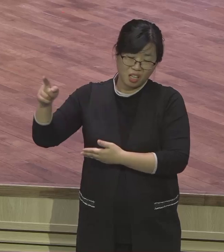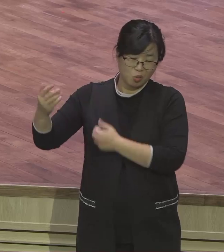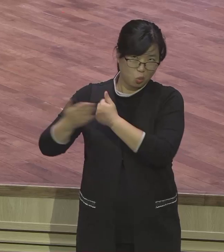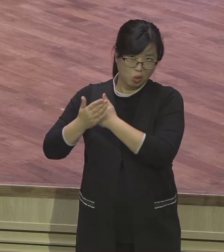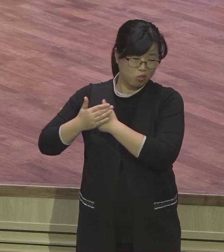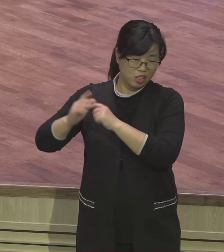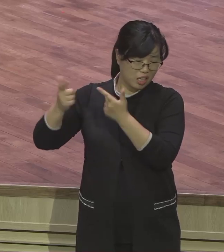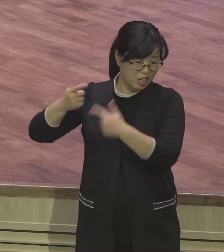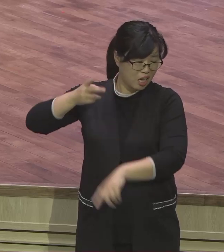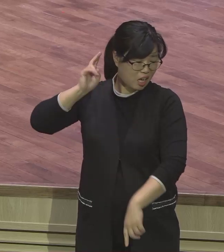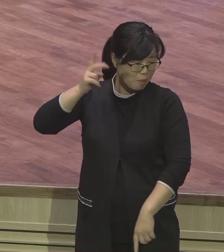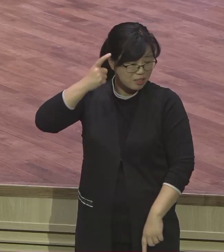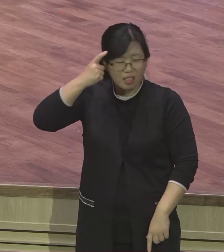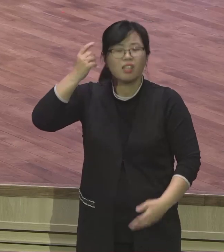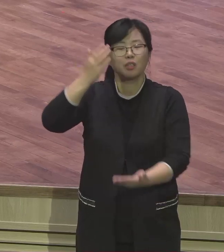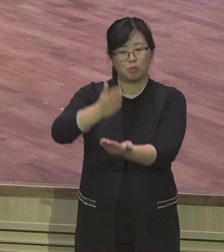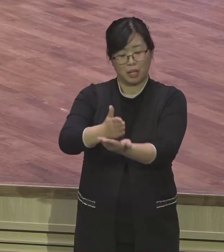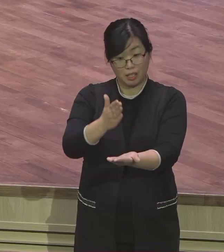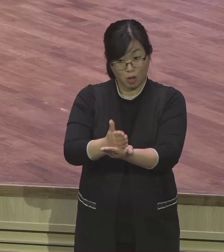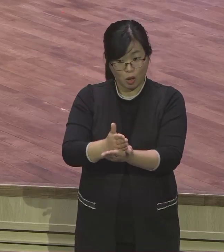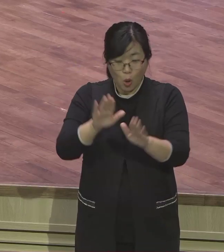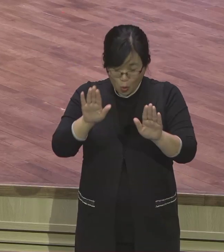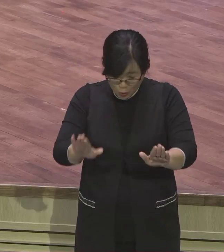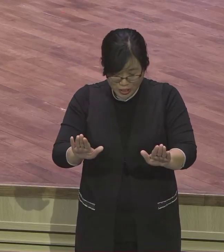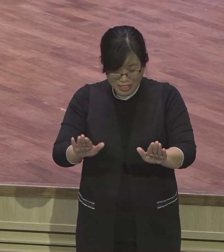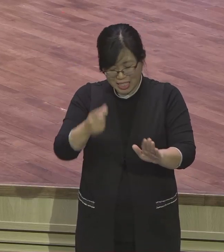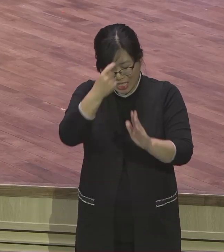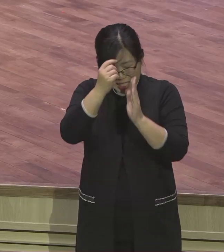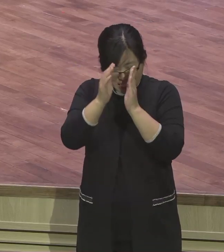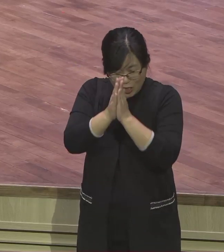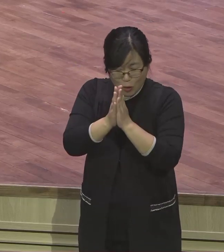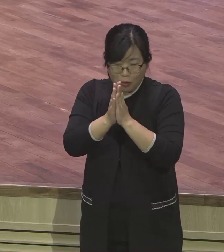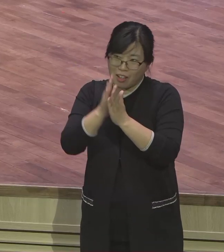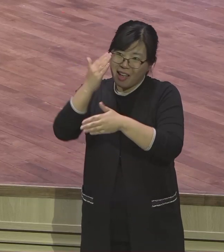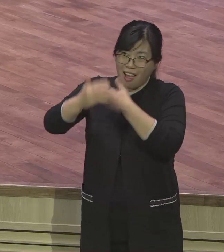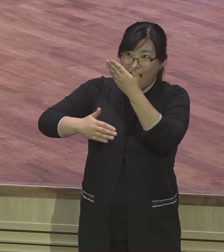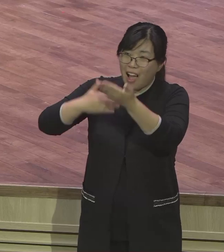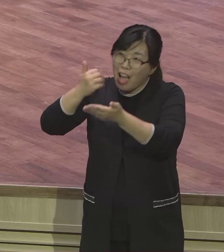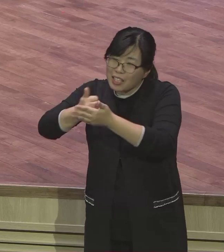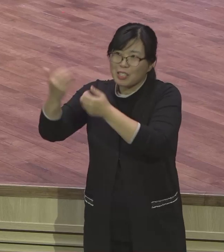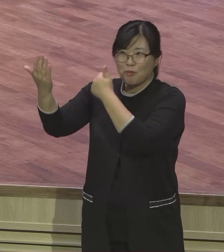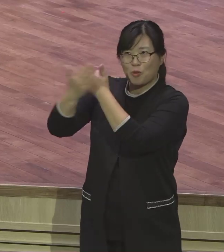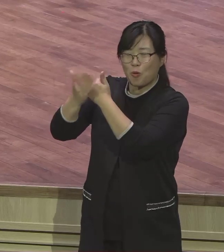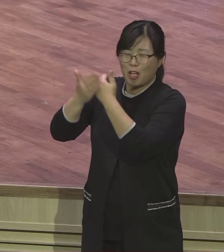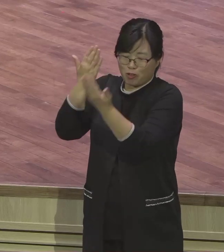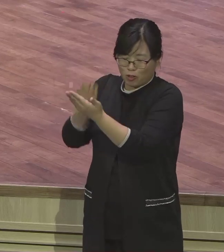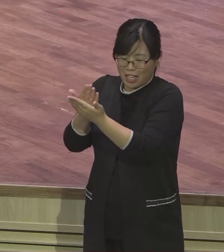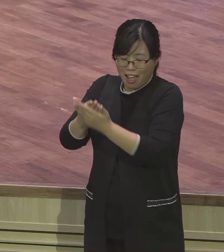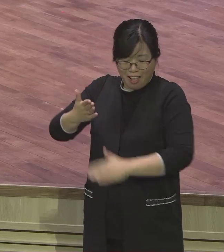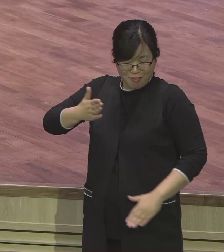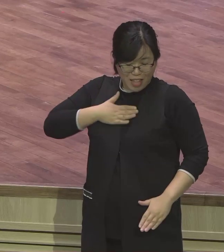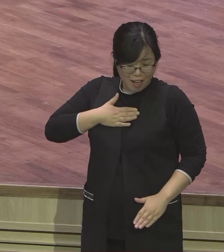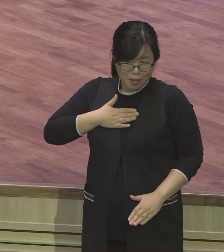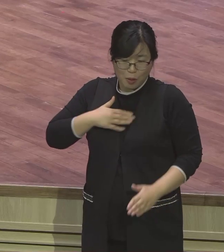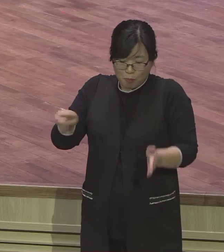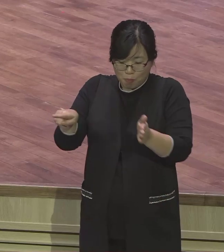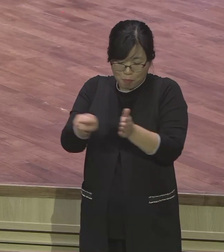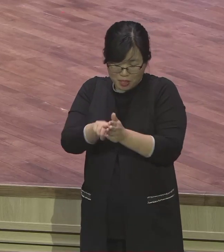밤에도 하나님 기도하면서 하나님 정말 무한도전하겠습니다 믿음에 무한도전하시기를 제물으로